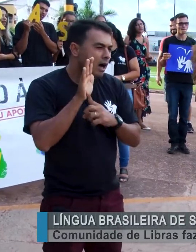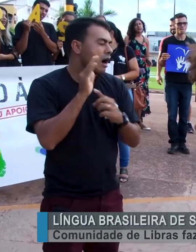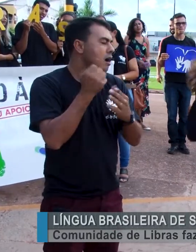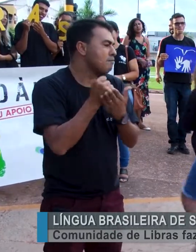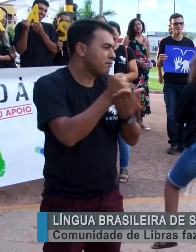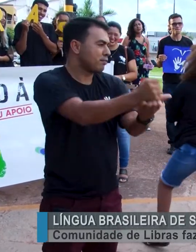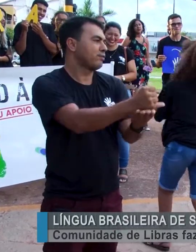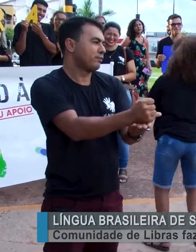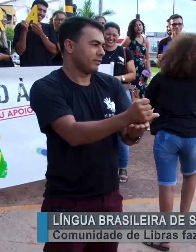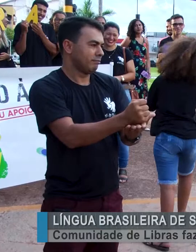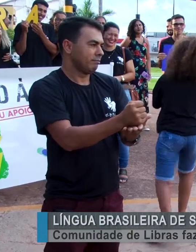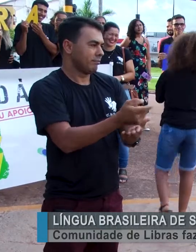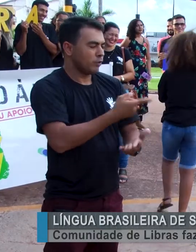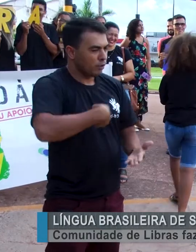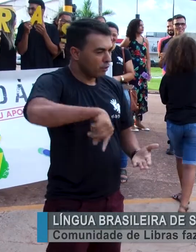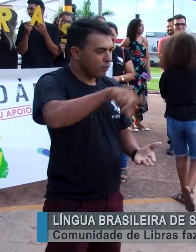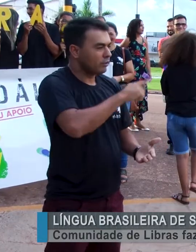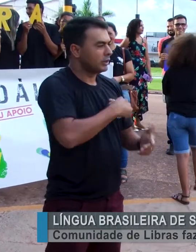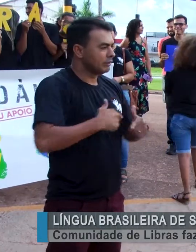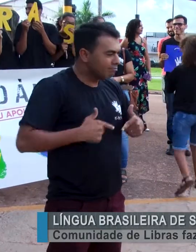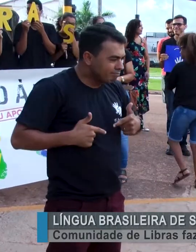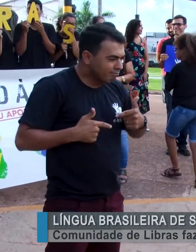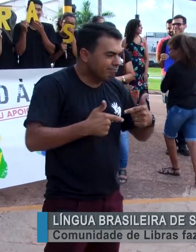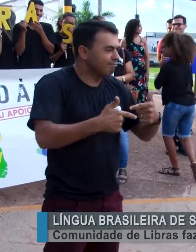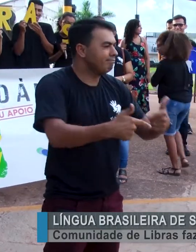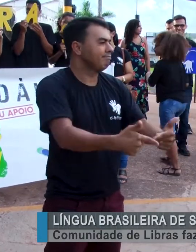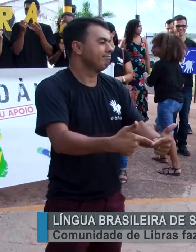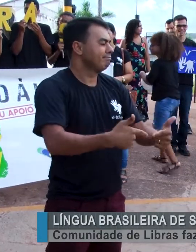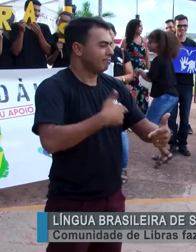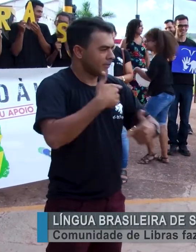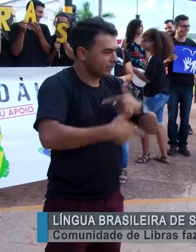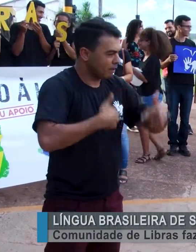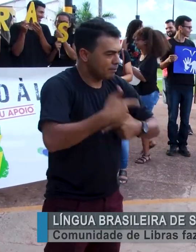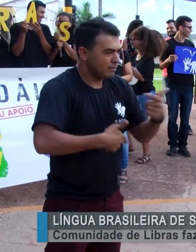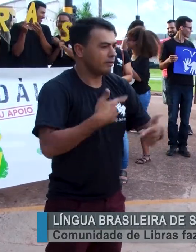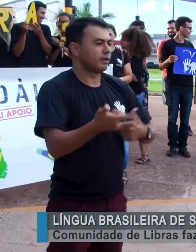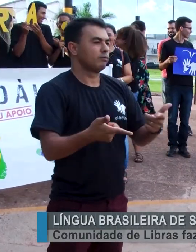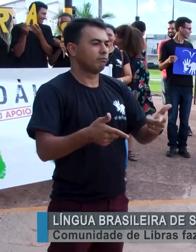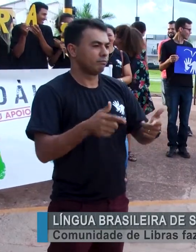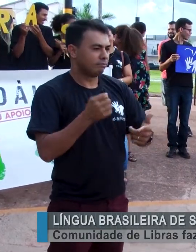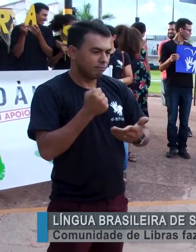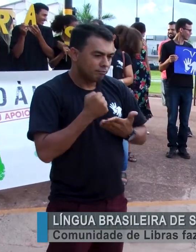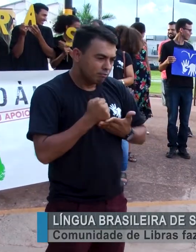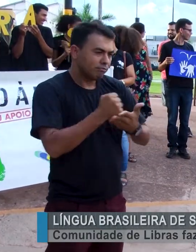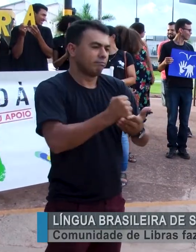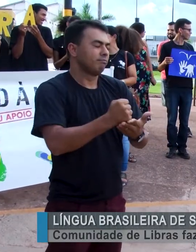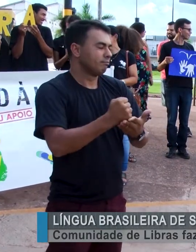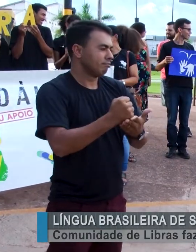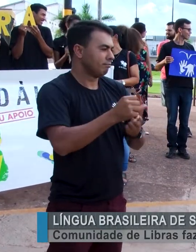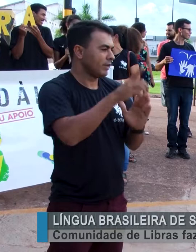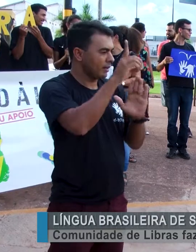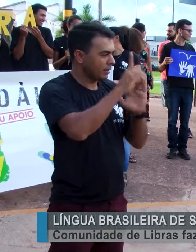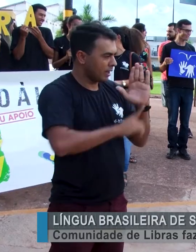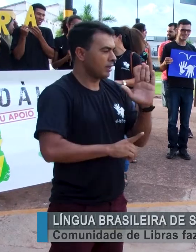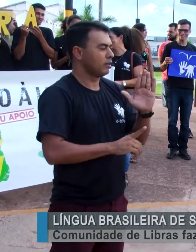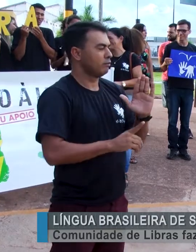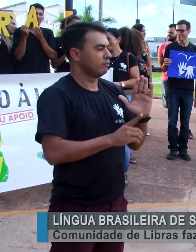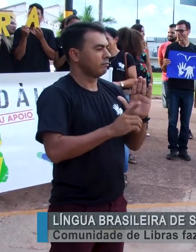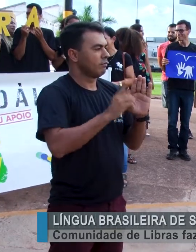conquista, né? E pedir o apoio de vocês nessa luta constante que é da luta no apoio dessa